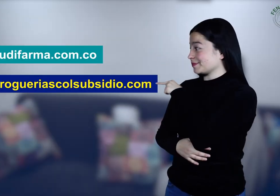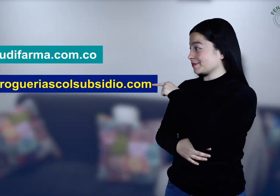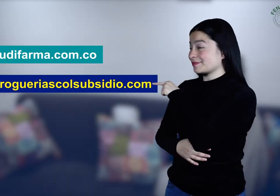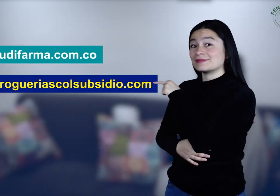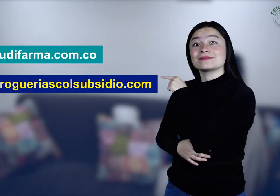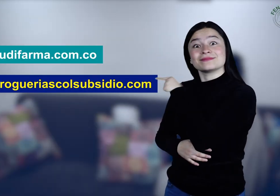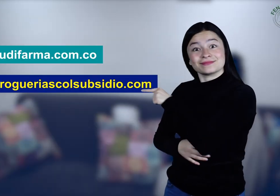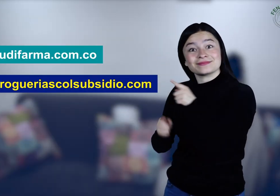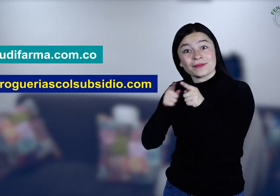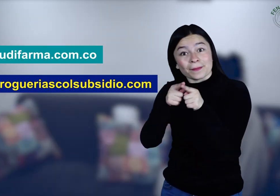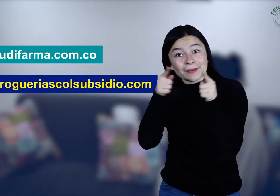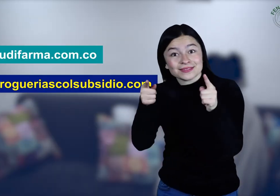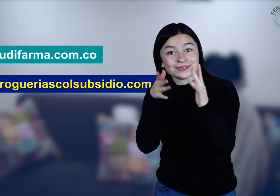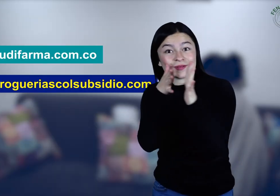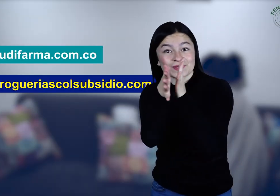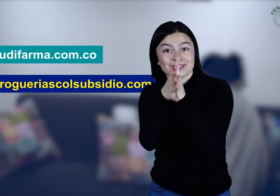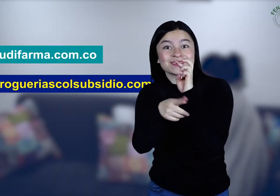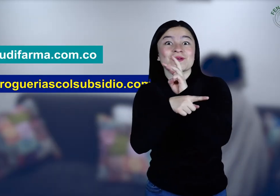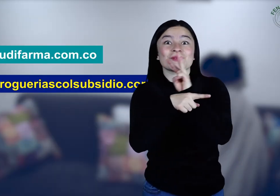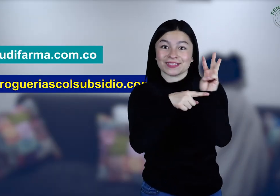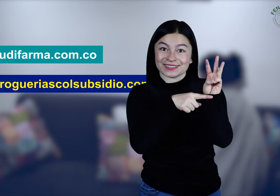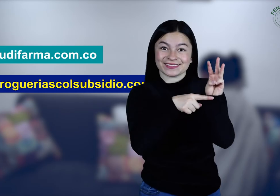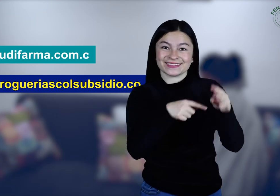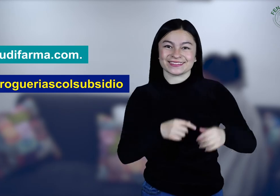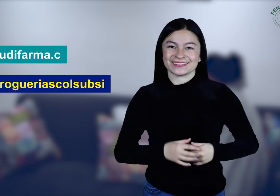Para más información, visita sus páginas web.